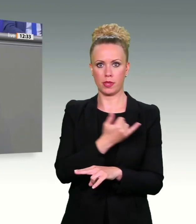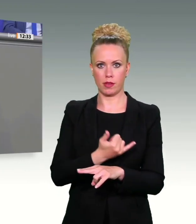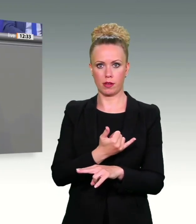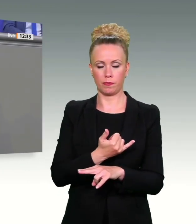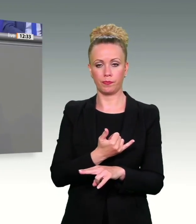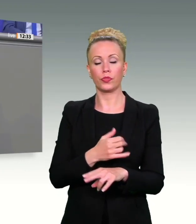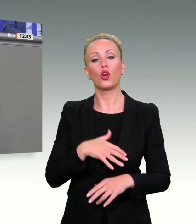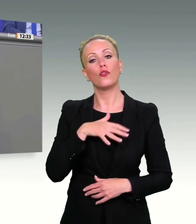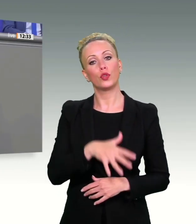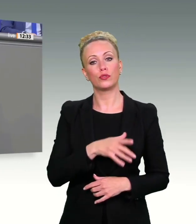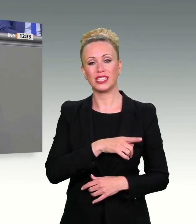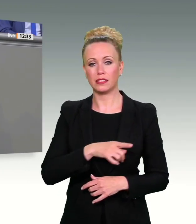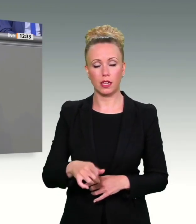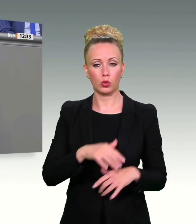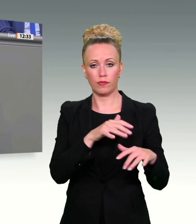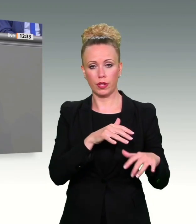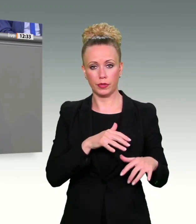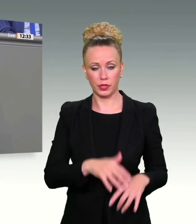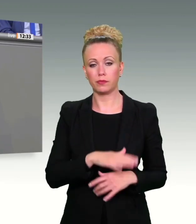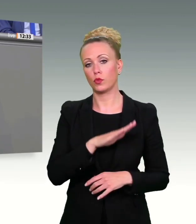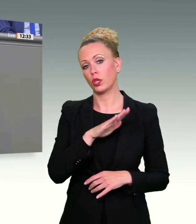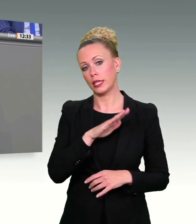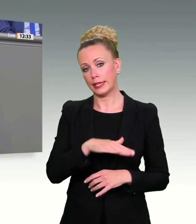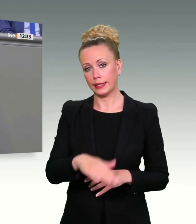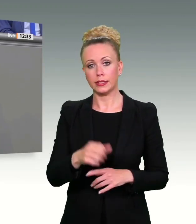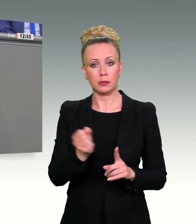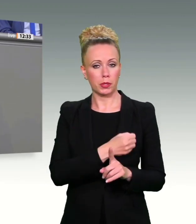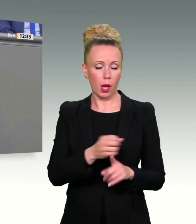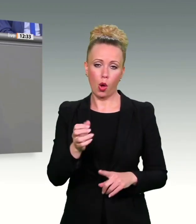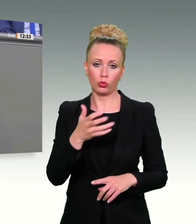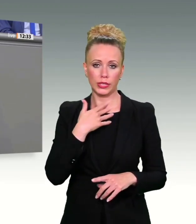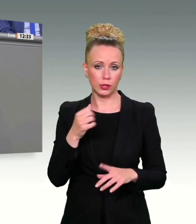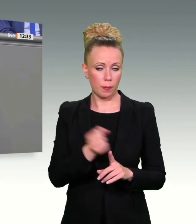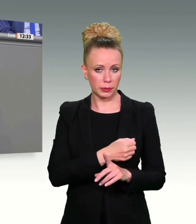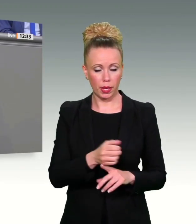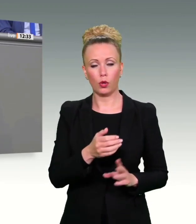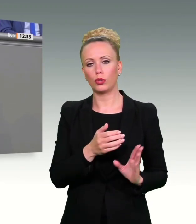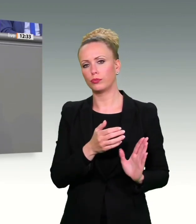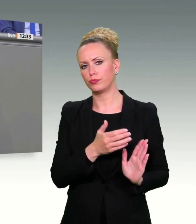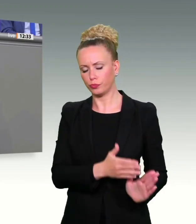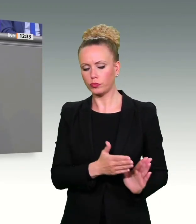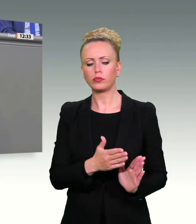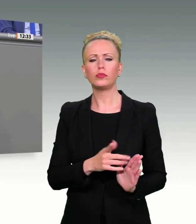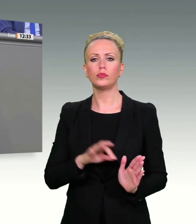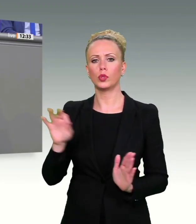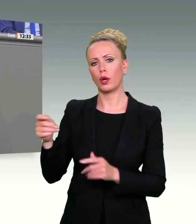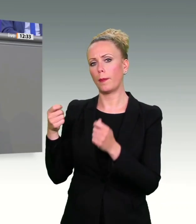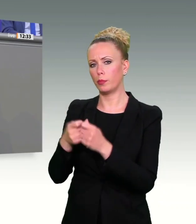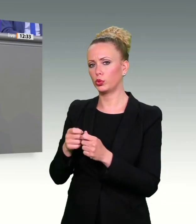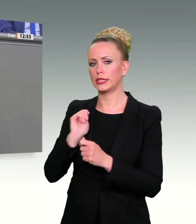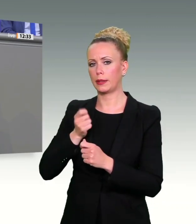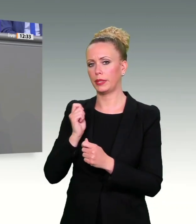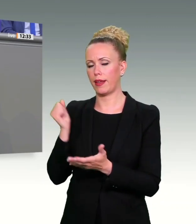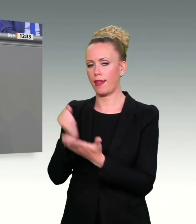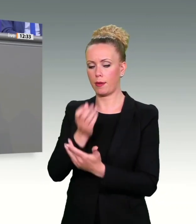Fälle sexuellen Kindesmissbrauches im vergangenen Jahr beim Bundeskriminalamt verzeichnet worden. Und das, liebe